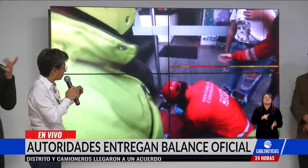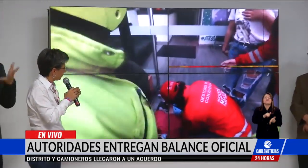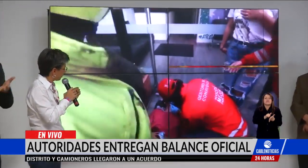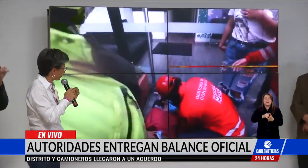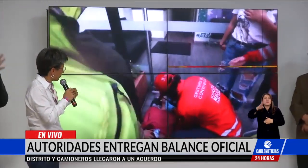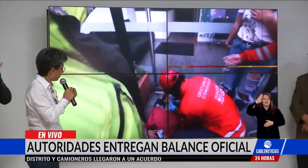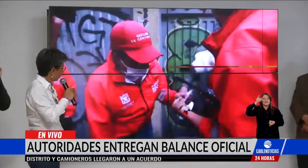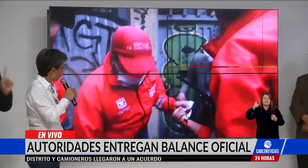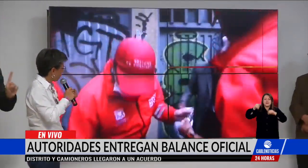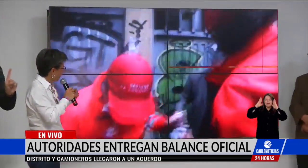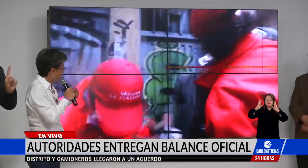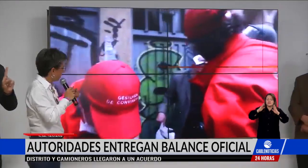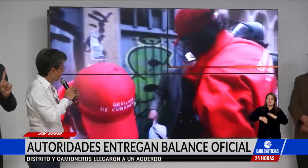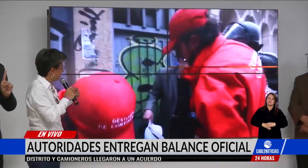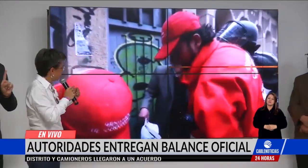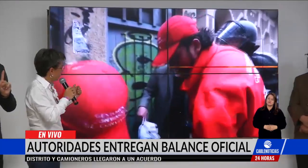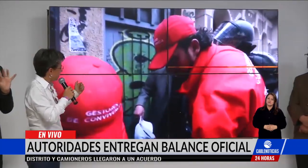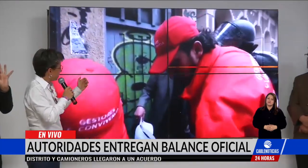policía.